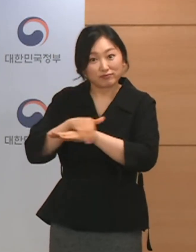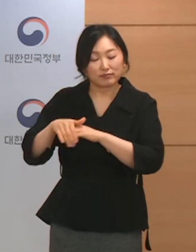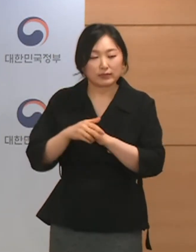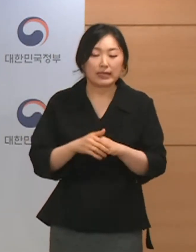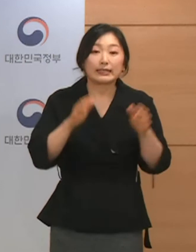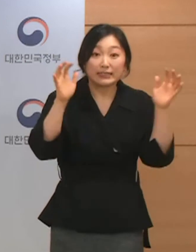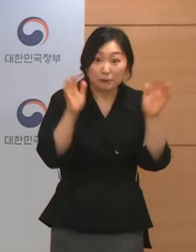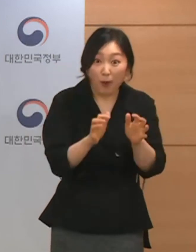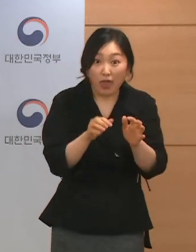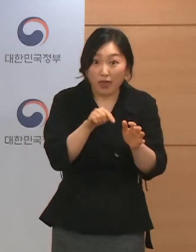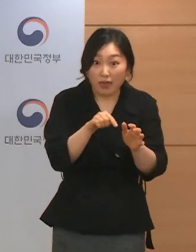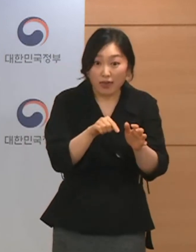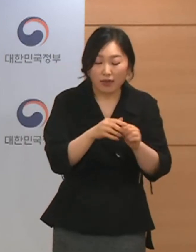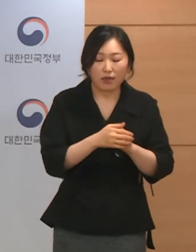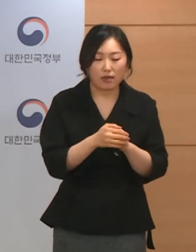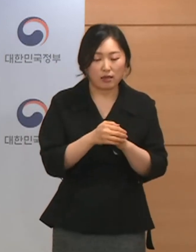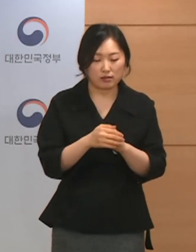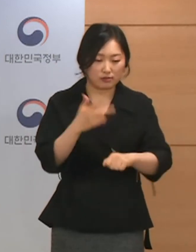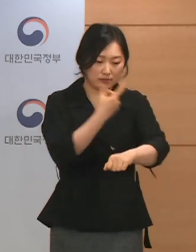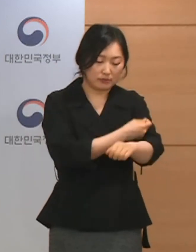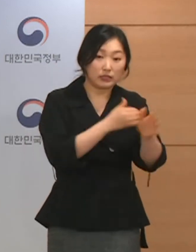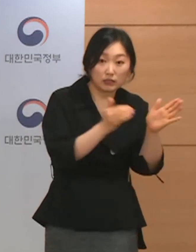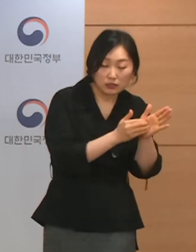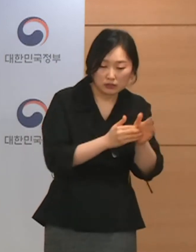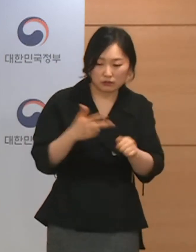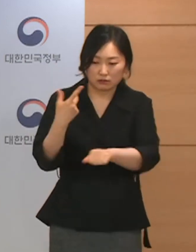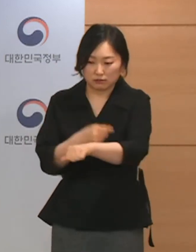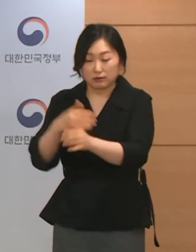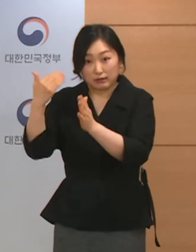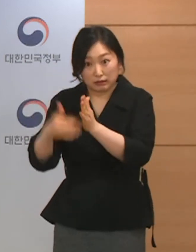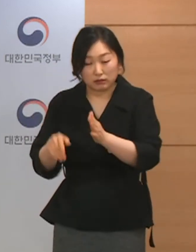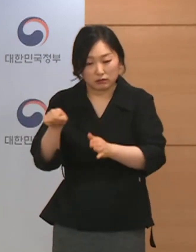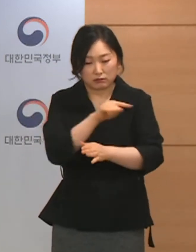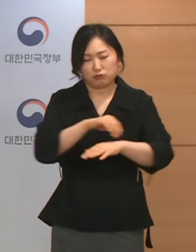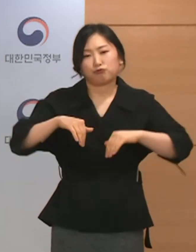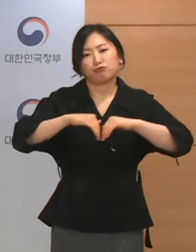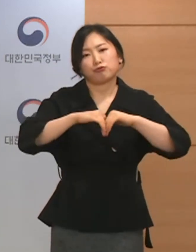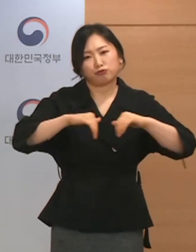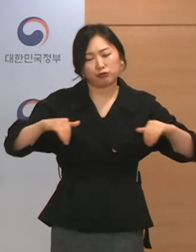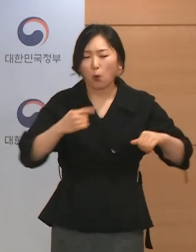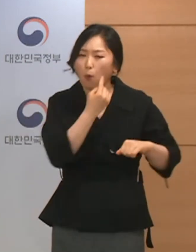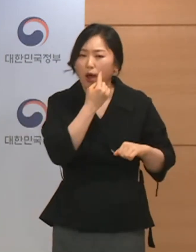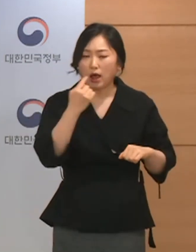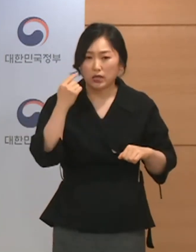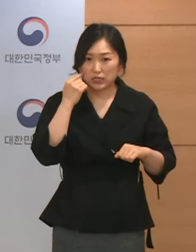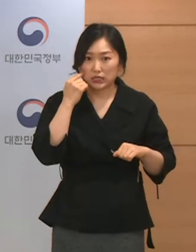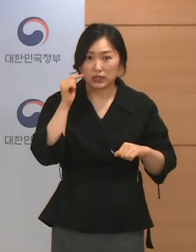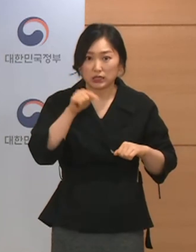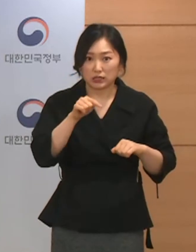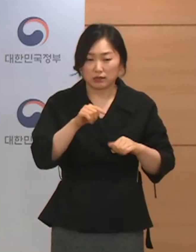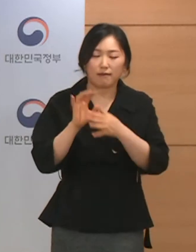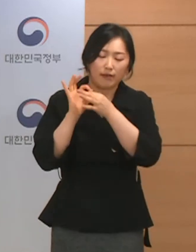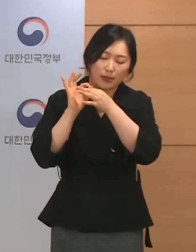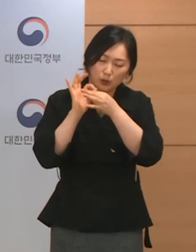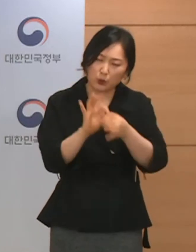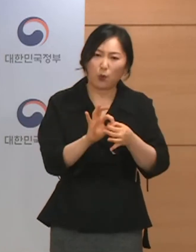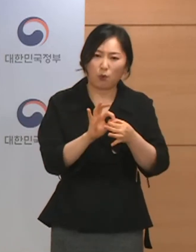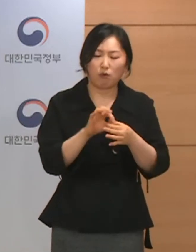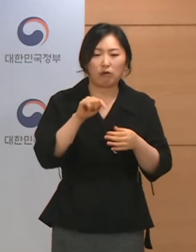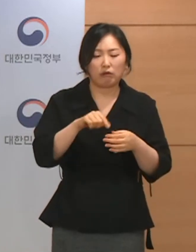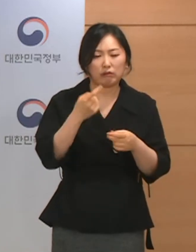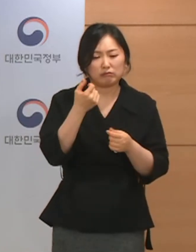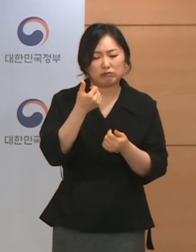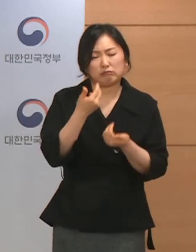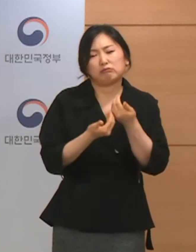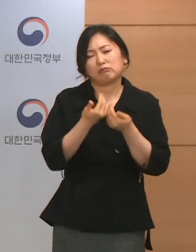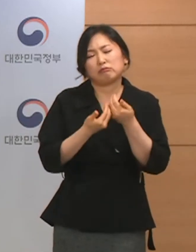접종자와 비접종자를 구별해야 되는 현장에서의 확인 작업이 계속적으로 갈등을 야기한다는